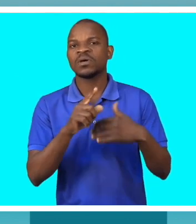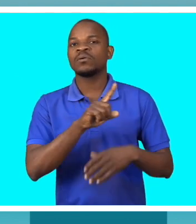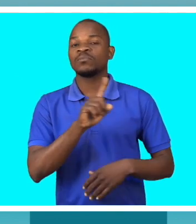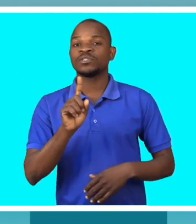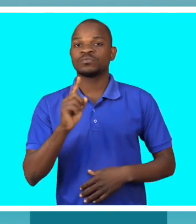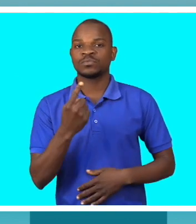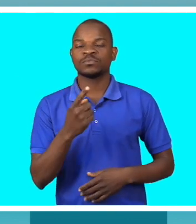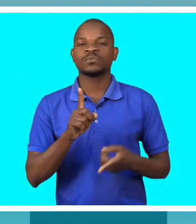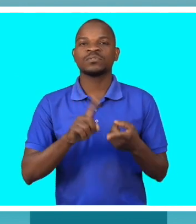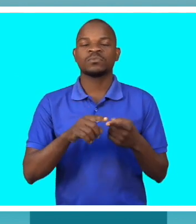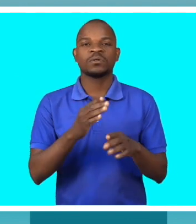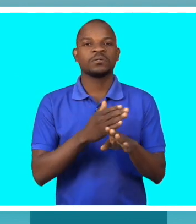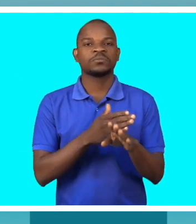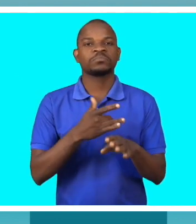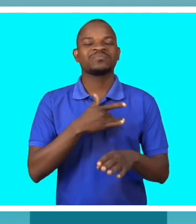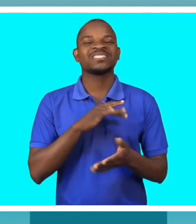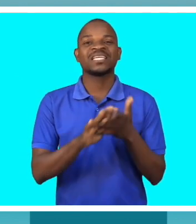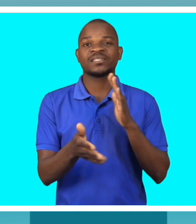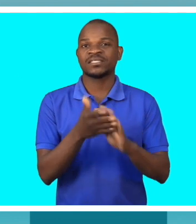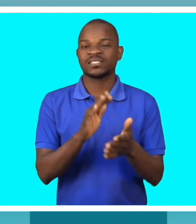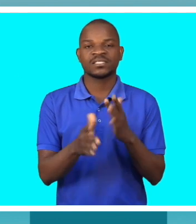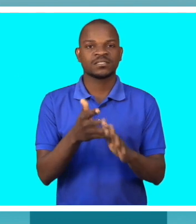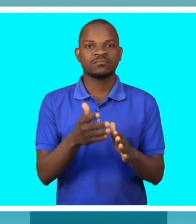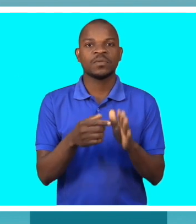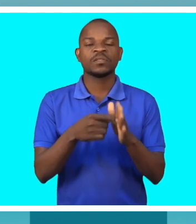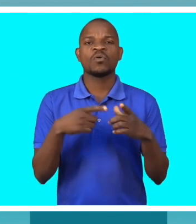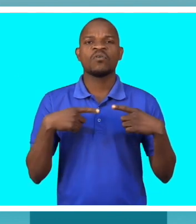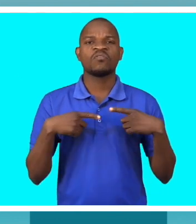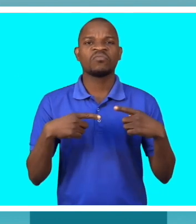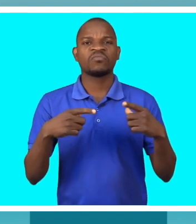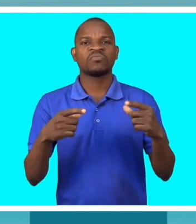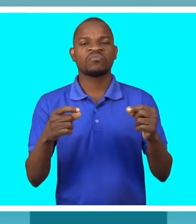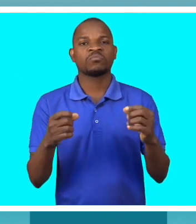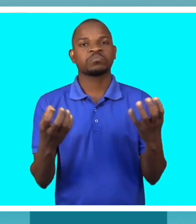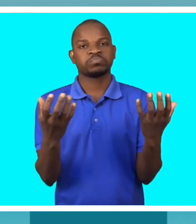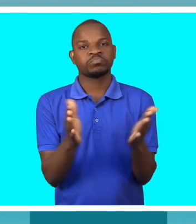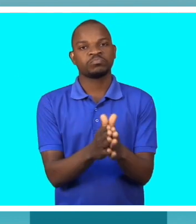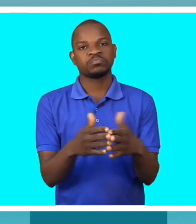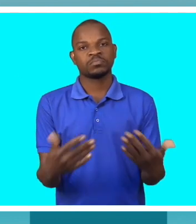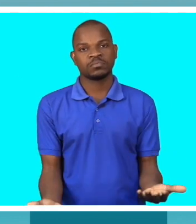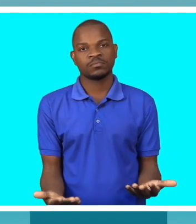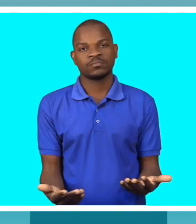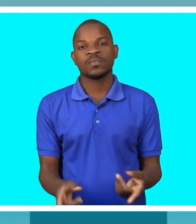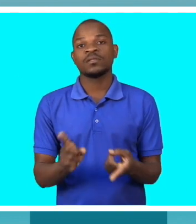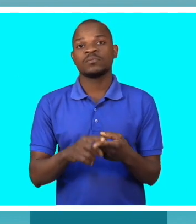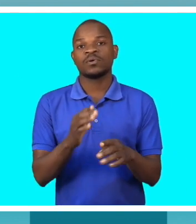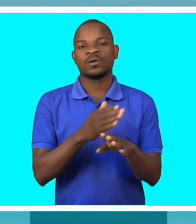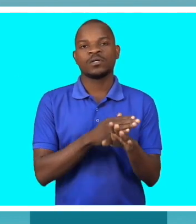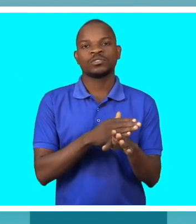praticamente nada. Não tinha nenhum desejo. Tive recaída, por causa de problemas de anemia